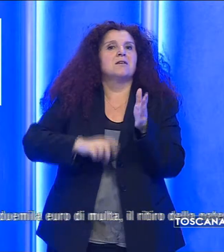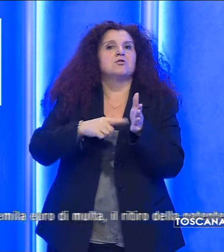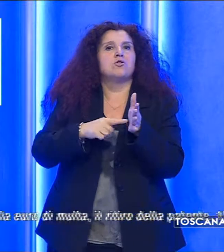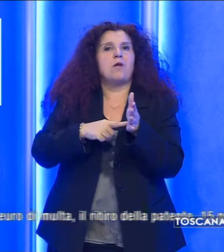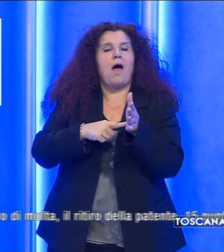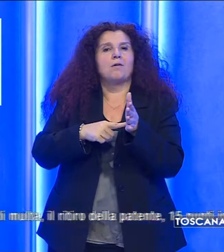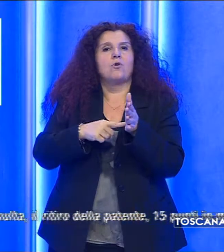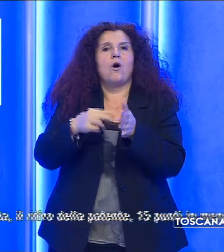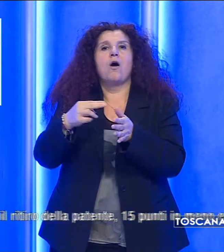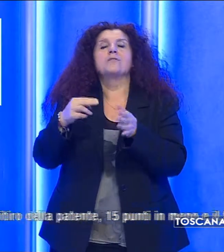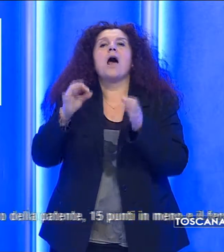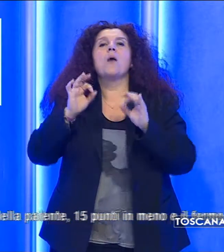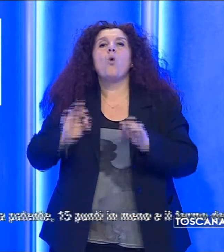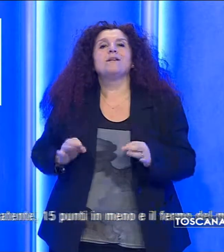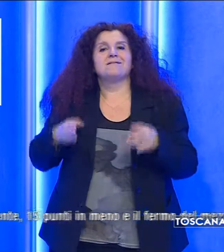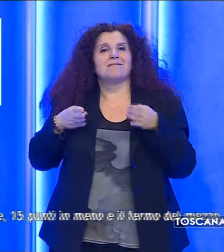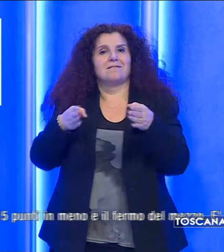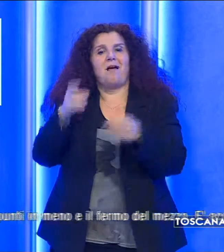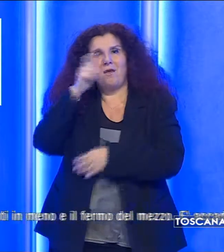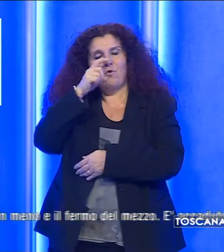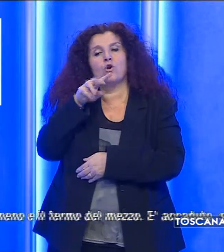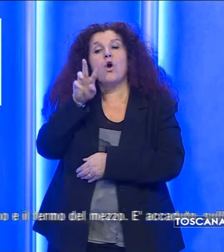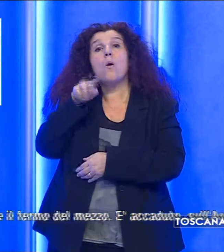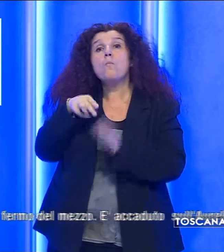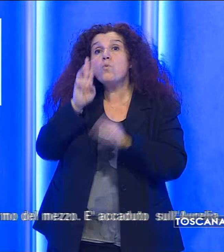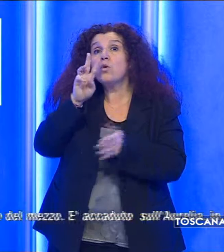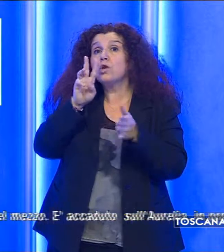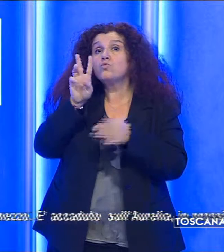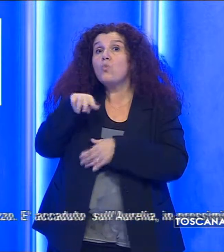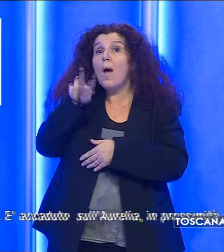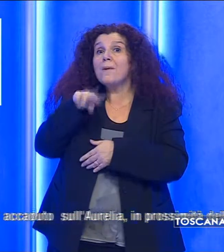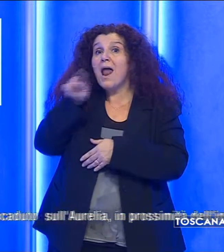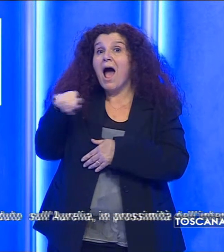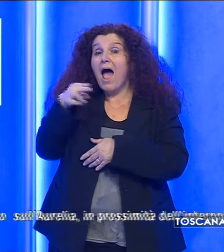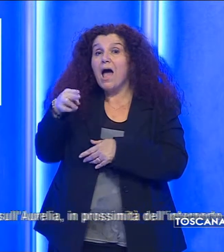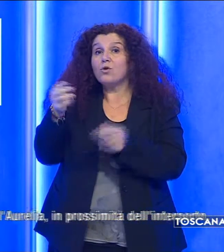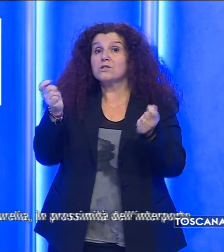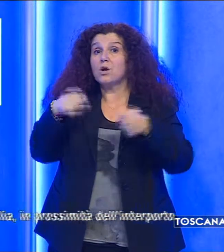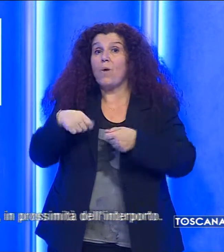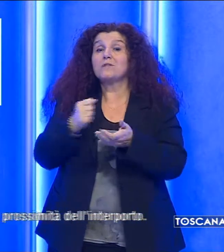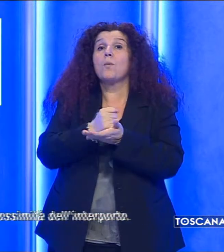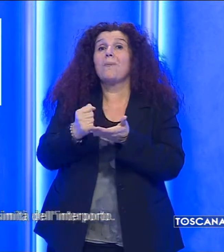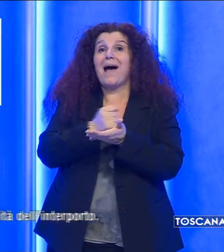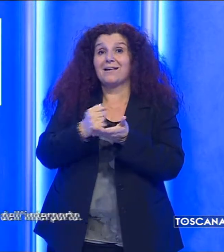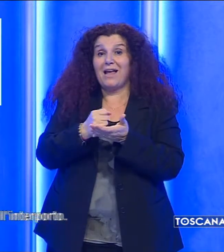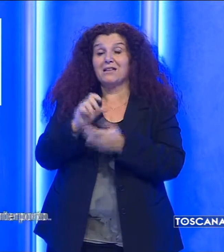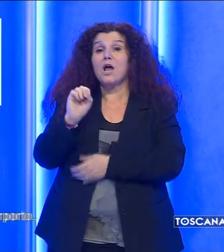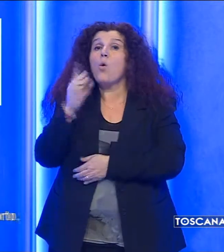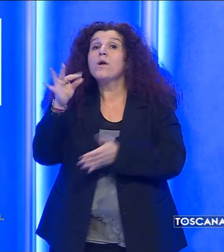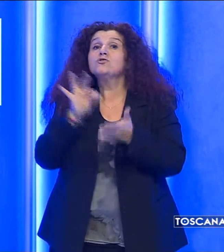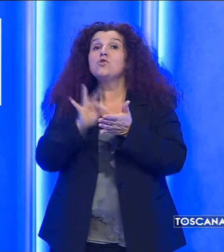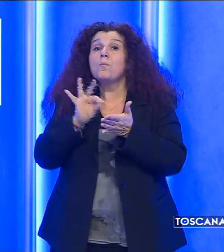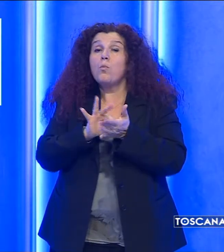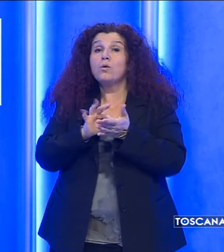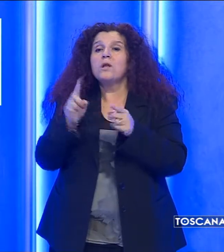Polstrada di Livorno con oltre 2.000 euro di multa, il ritiro della patente, 15 punti in meno e il fermo